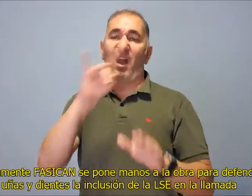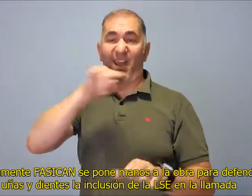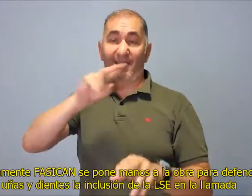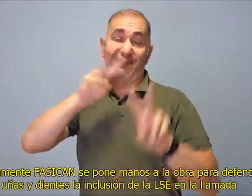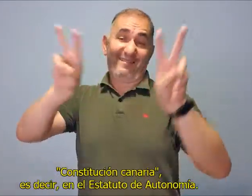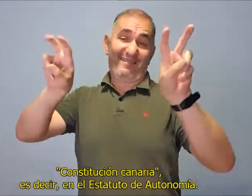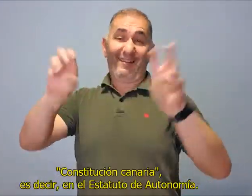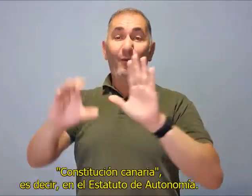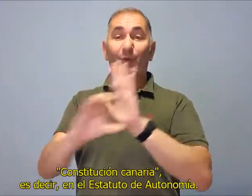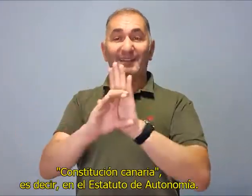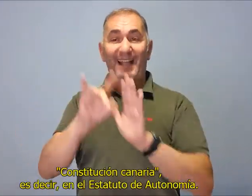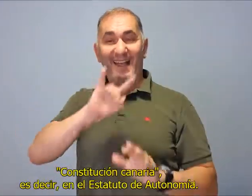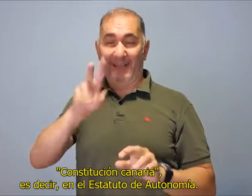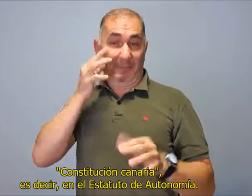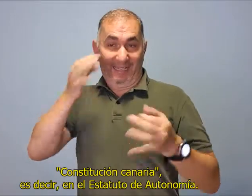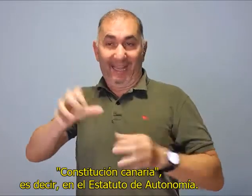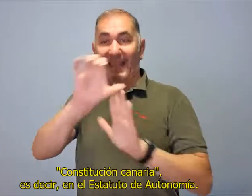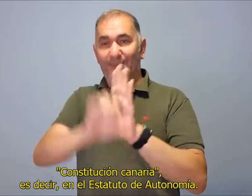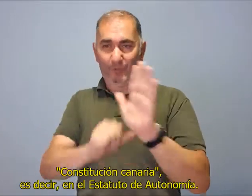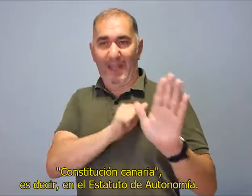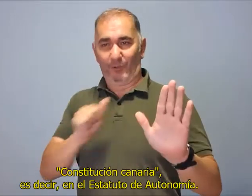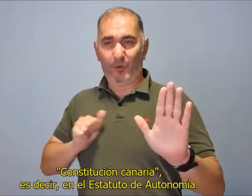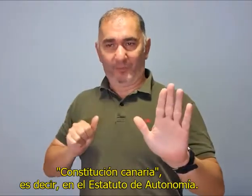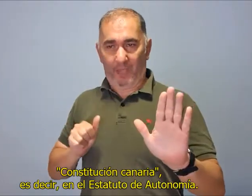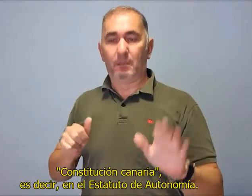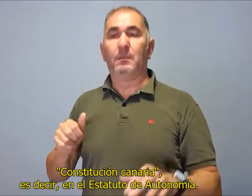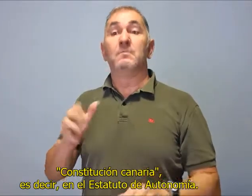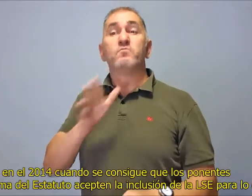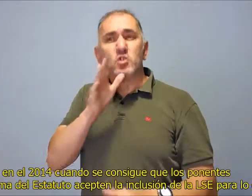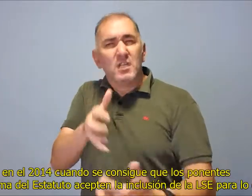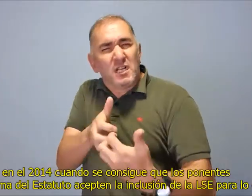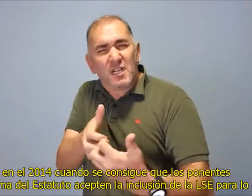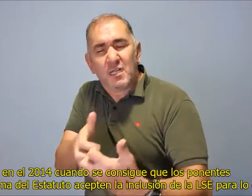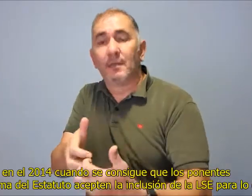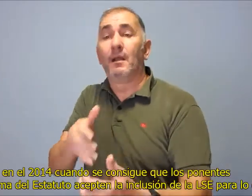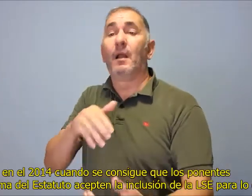en la llamada Constitución Canaria, es decir, en el Estatuto de Autonomía.